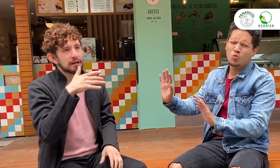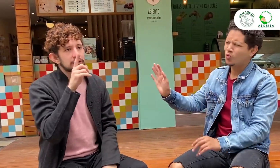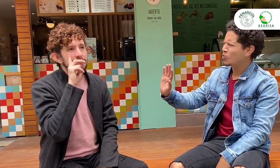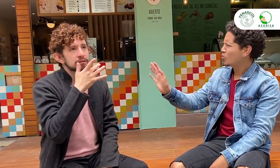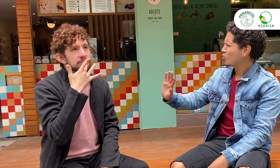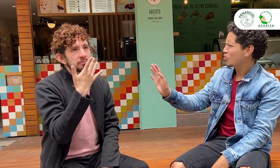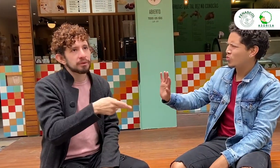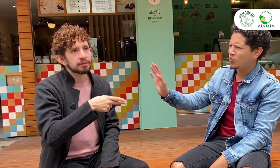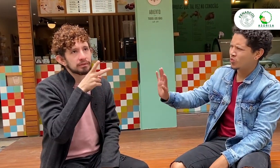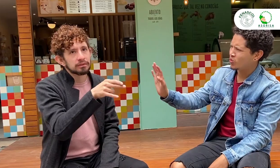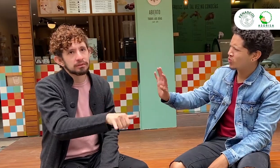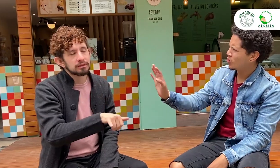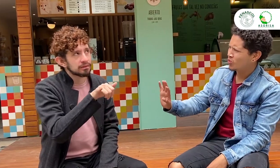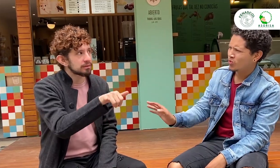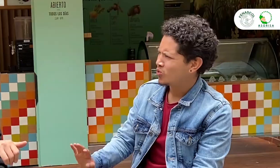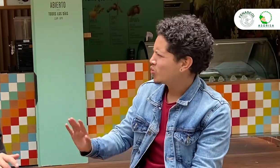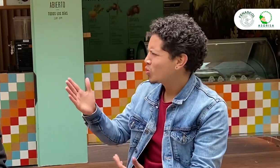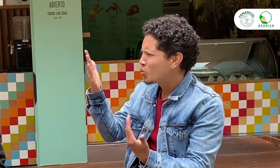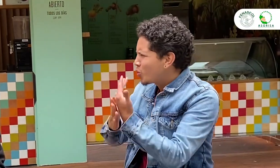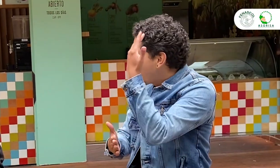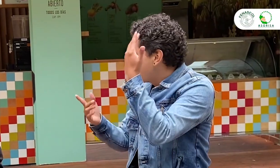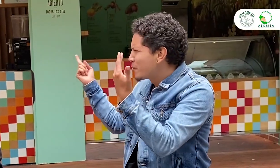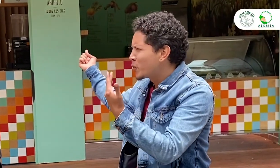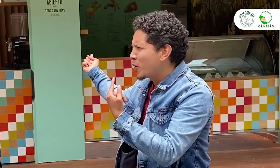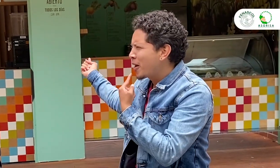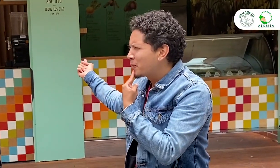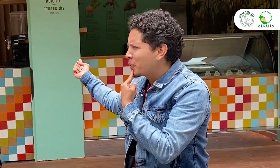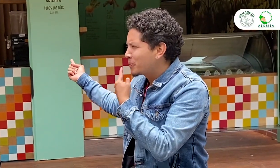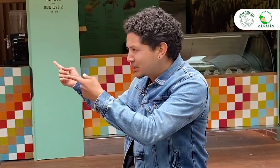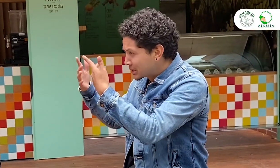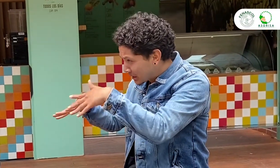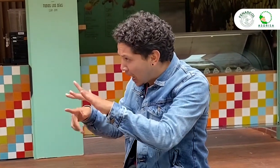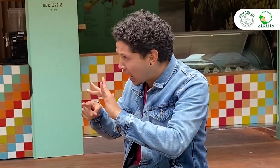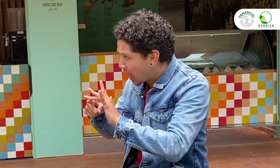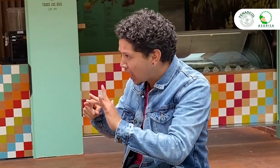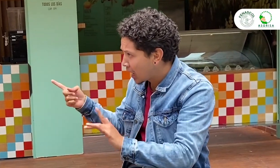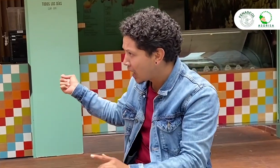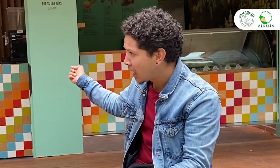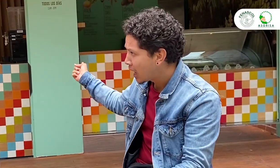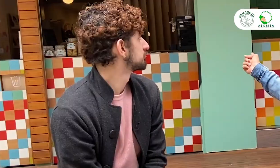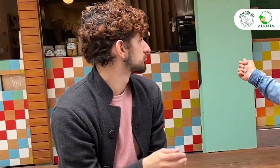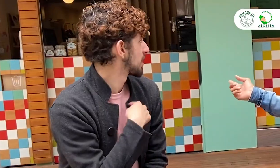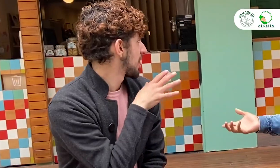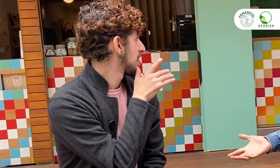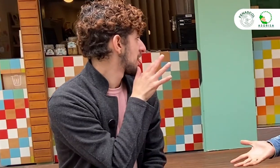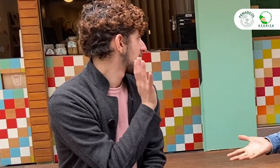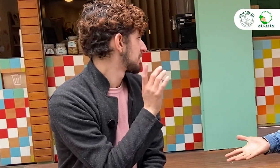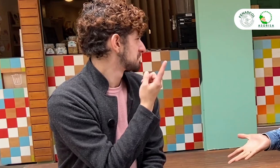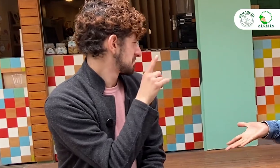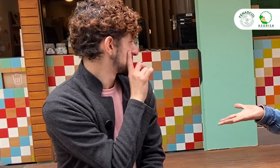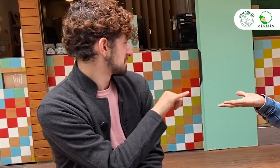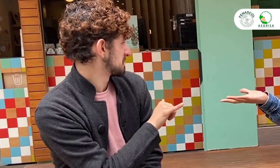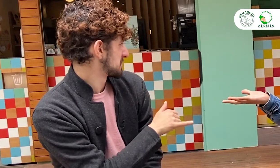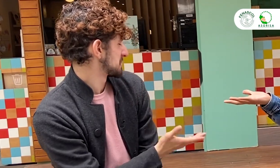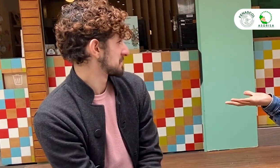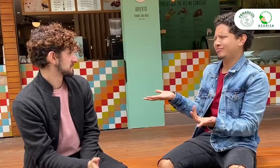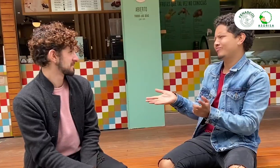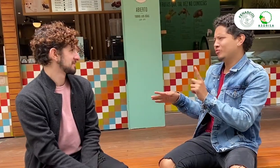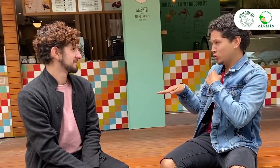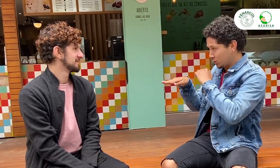Siempre son los mismos sabores, lo mismo de lo mismo. Aquí hay nuevos sabores, ya los probaste. No, nunca, pero parece que es lo mismo hay siempre. No,